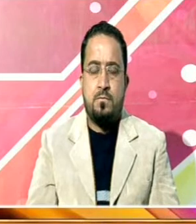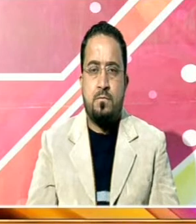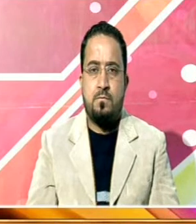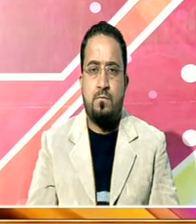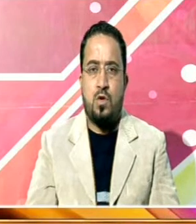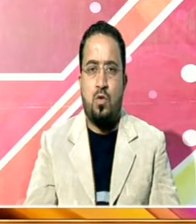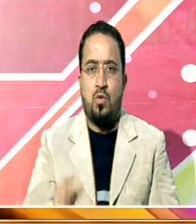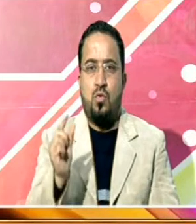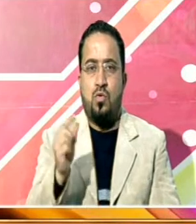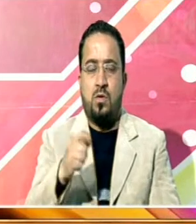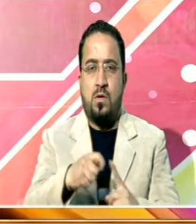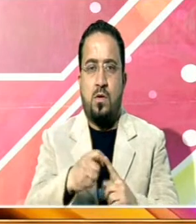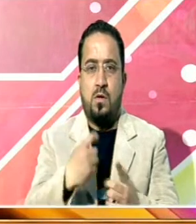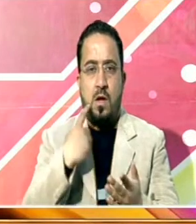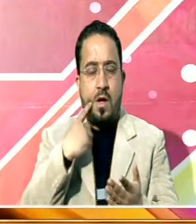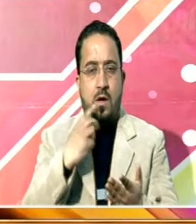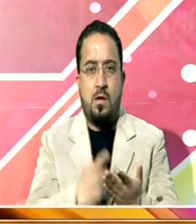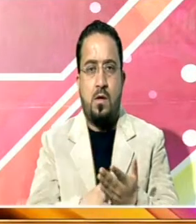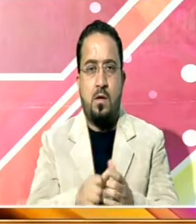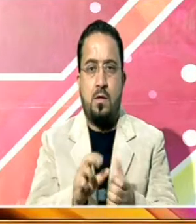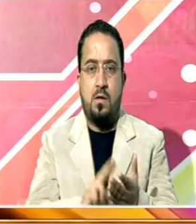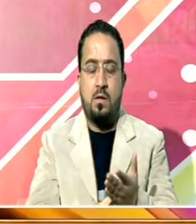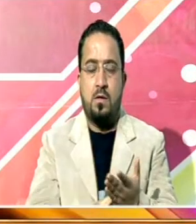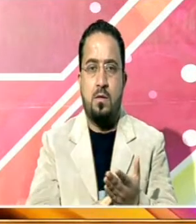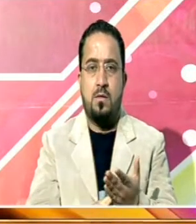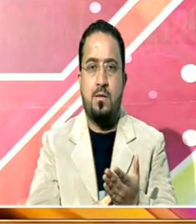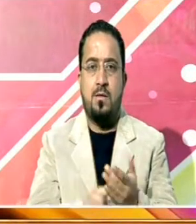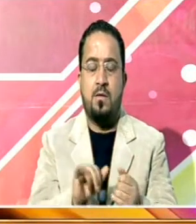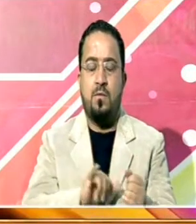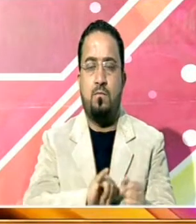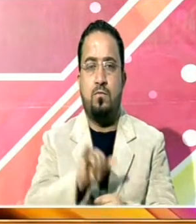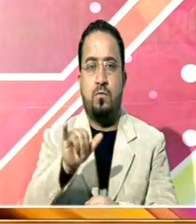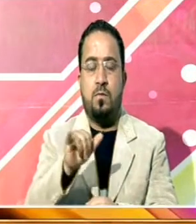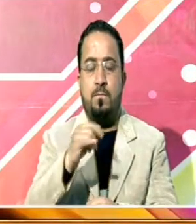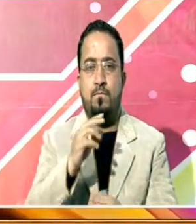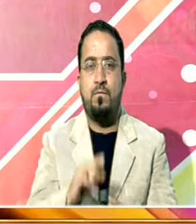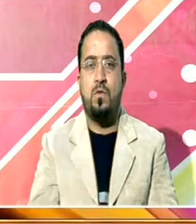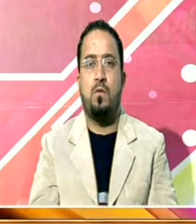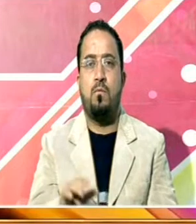یوکرین میں فسے بھارتی شہریوں کو یوکرین کے ہمساہ ملکوں